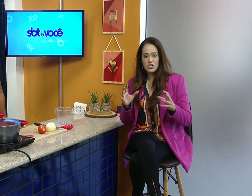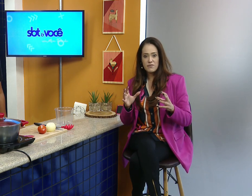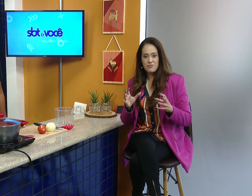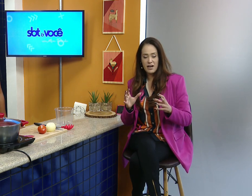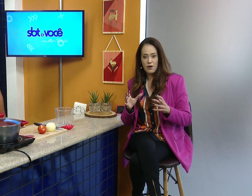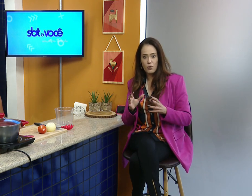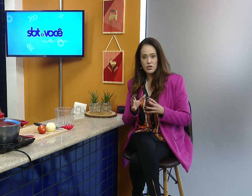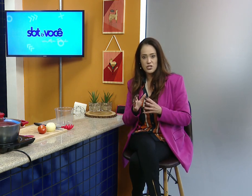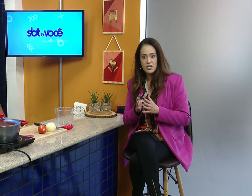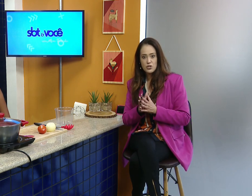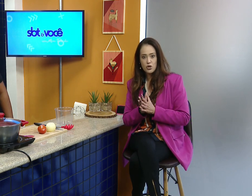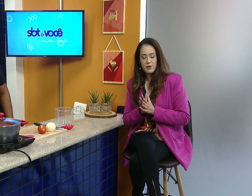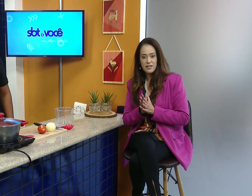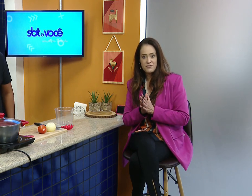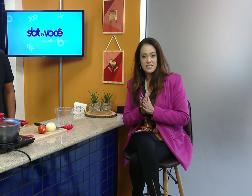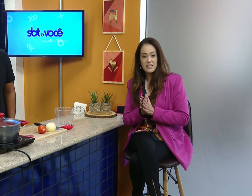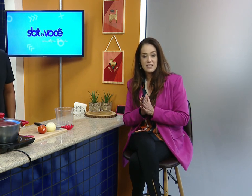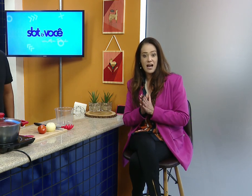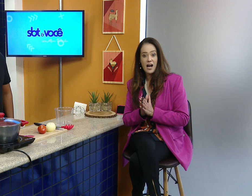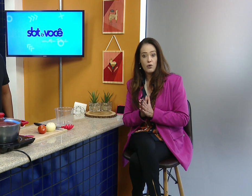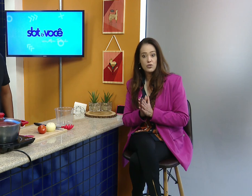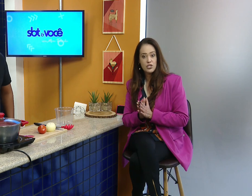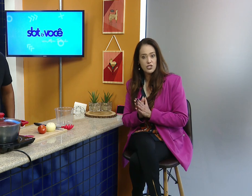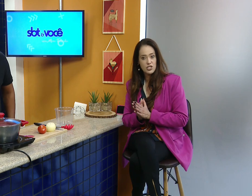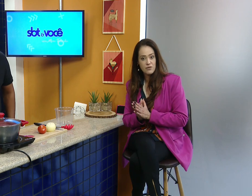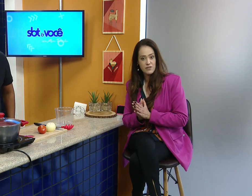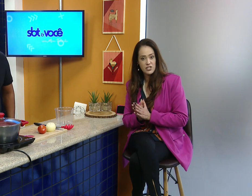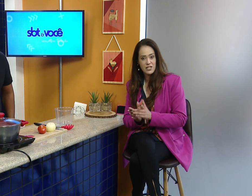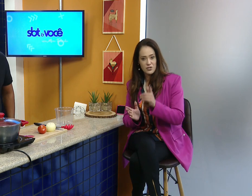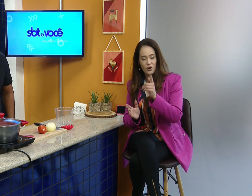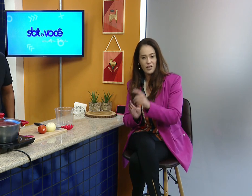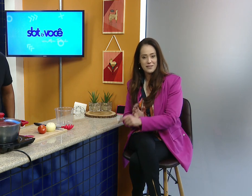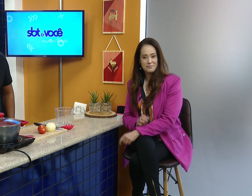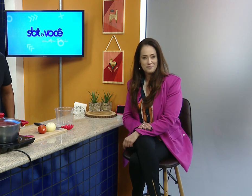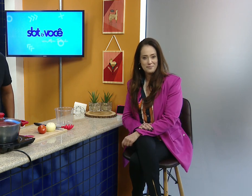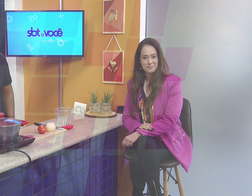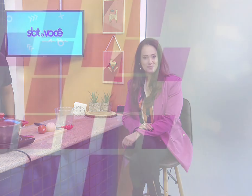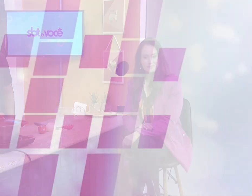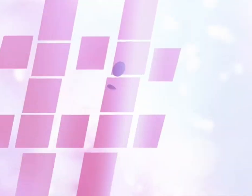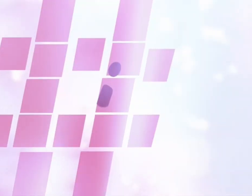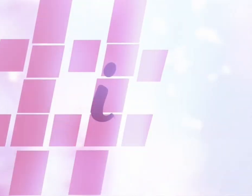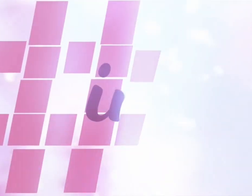Agora a gente vai falar hoje sobre a deficiência auditiva. Gente, roda!